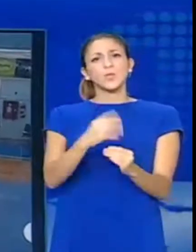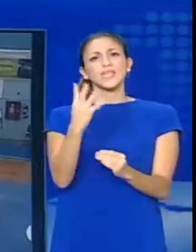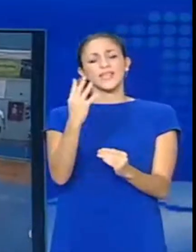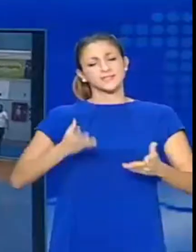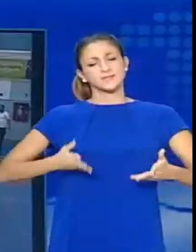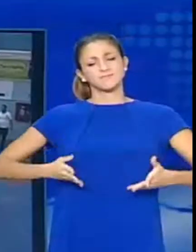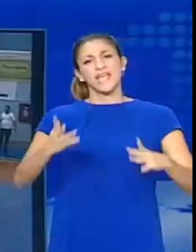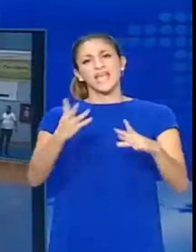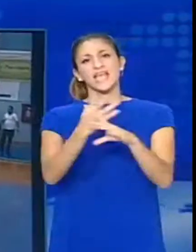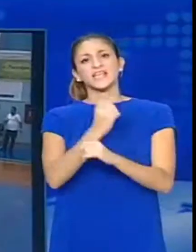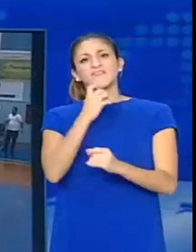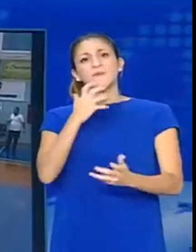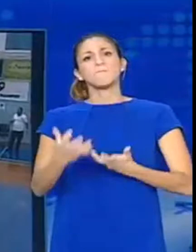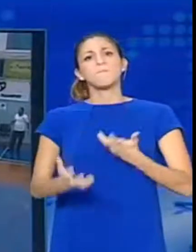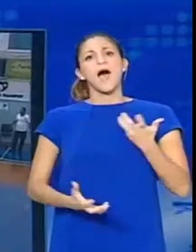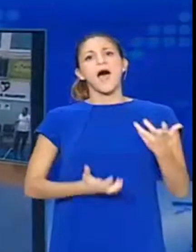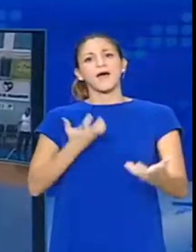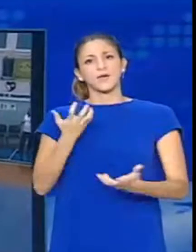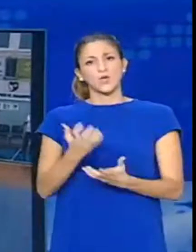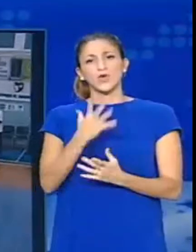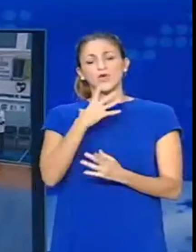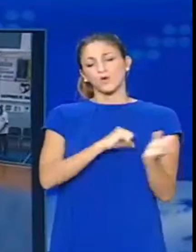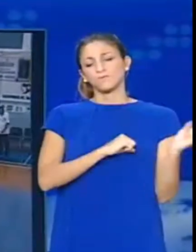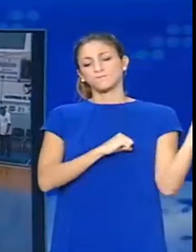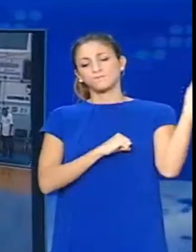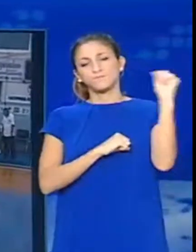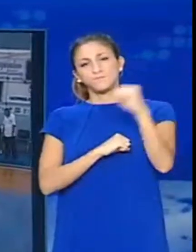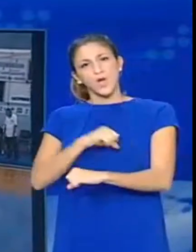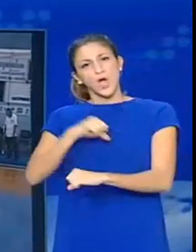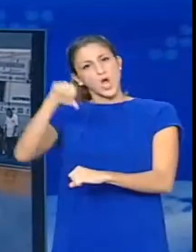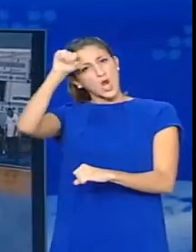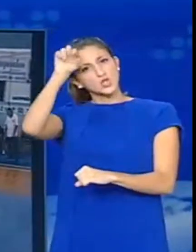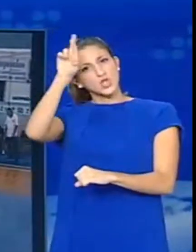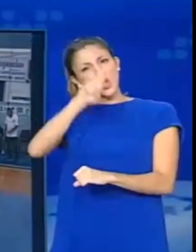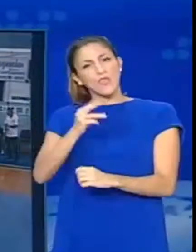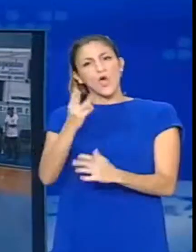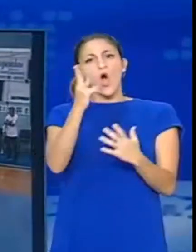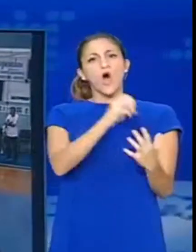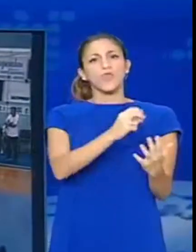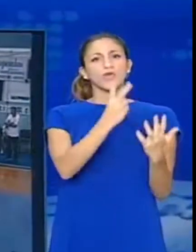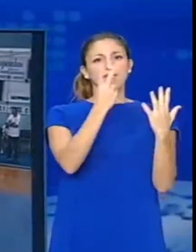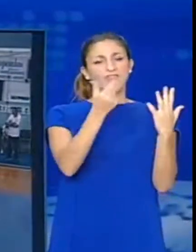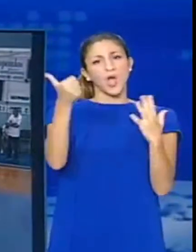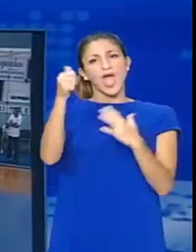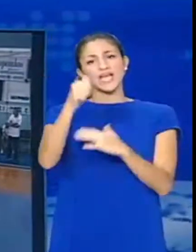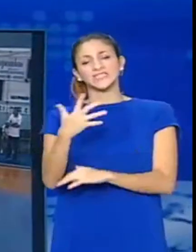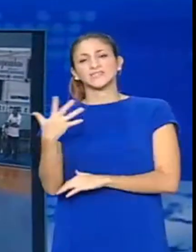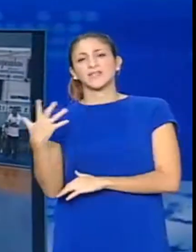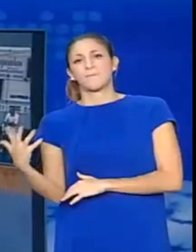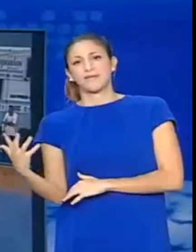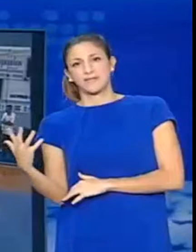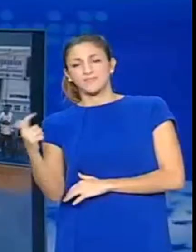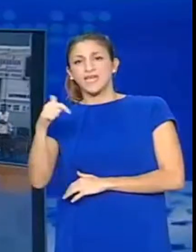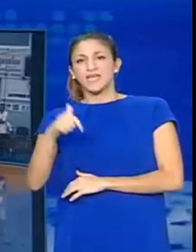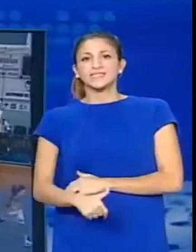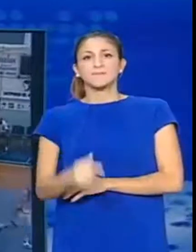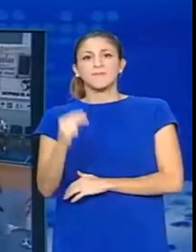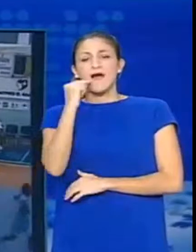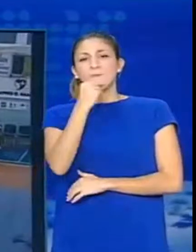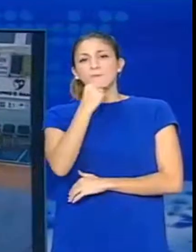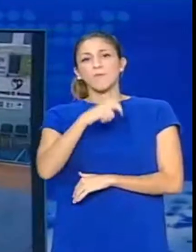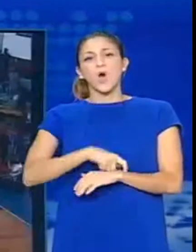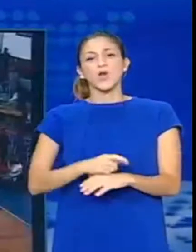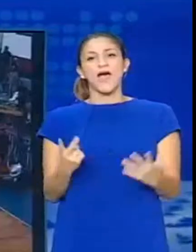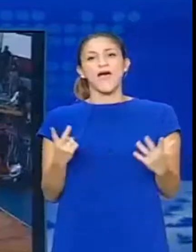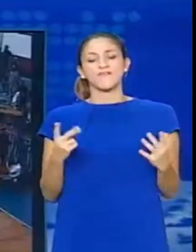τέσσερις του κυπέλου εξασφάλισε και ο Πανιόνιος που επιβλήθηκε στη Νέα Σμύρνη με 82-65 του Κολοσσού Ρόδου. Σήμερα στις 7 ο